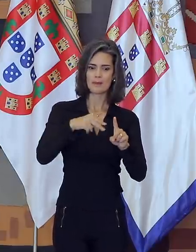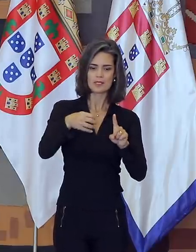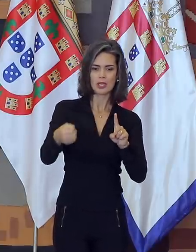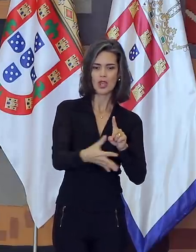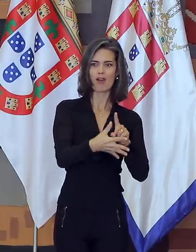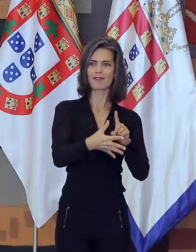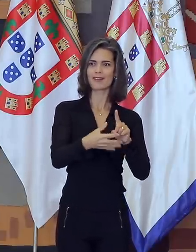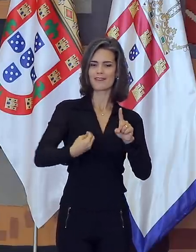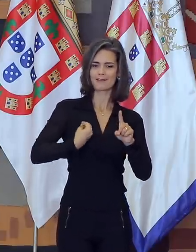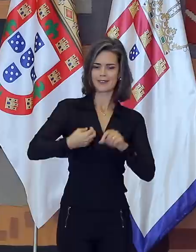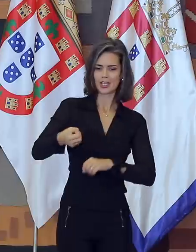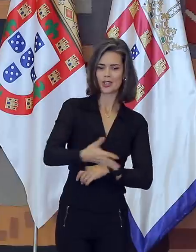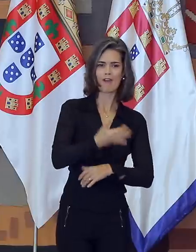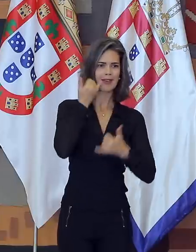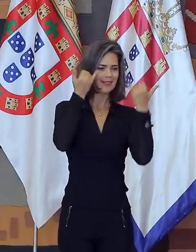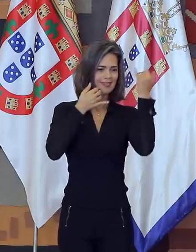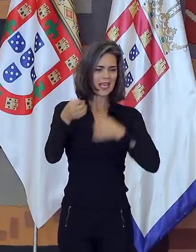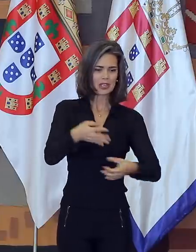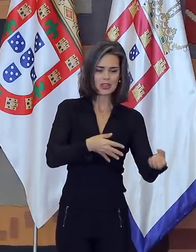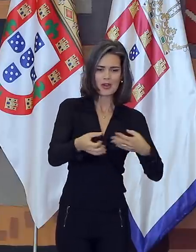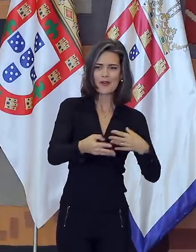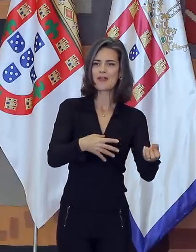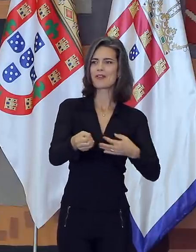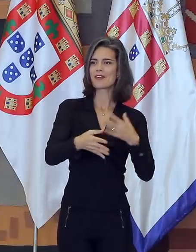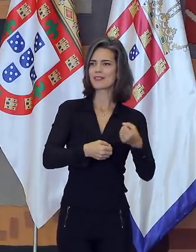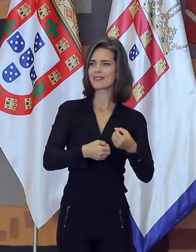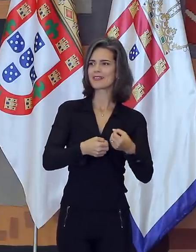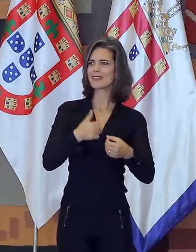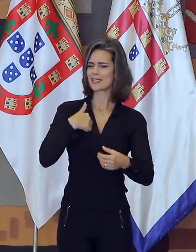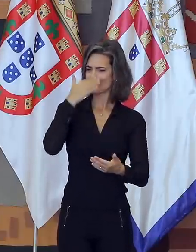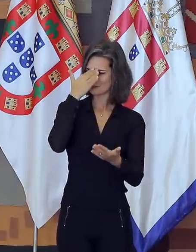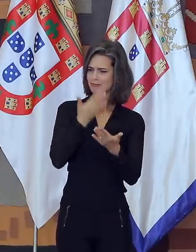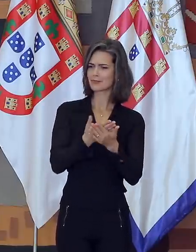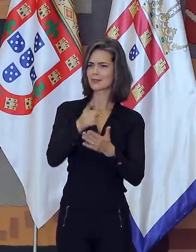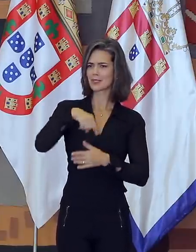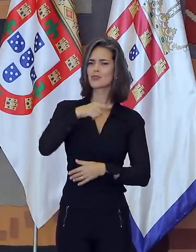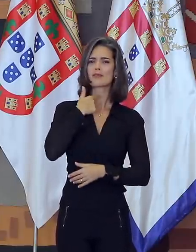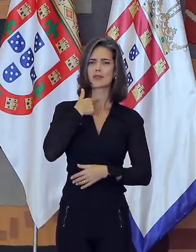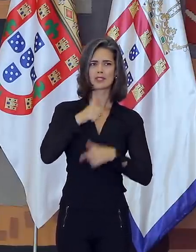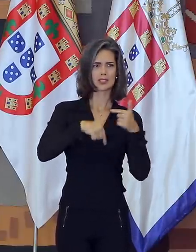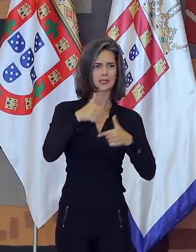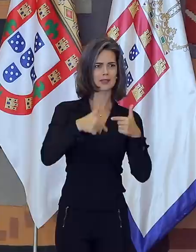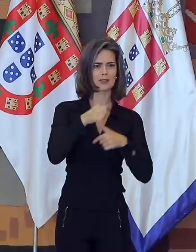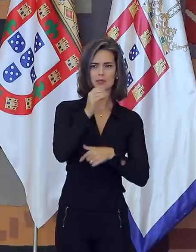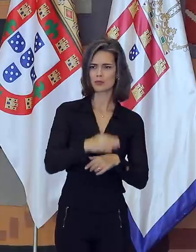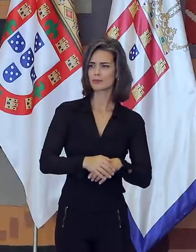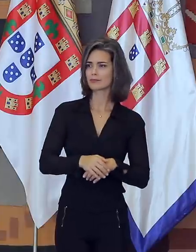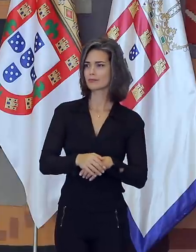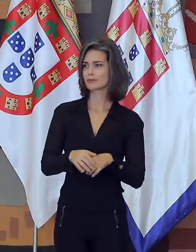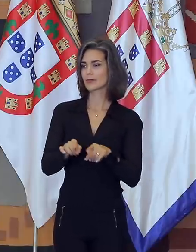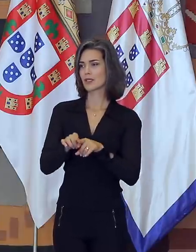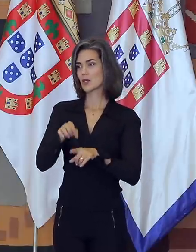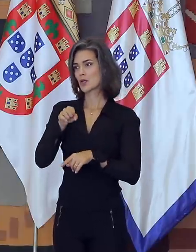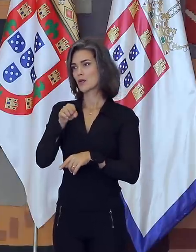de suas aspirações, e eu estou seguro de sua vontade de trabalhar pelo Brasil. O antigo, que é